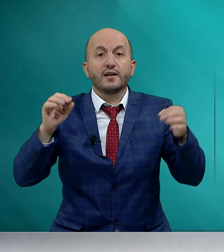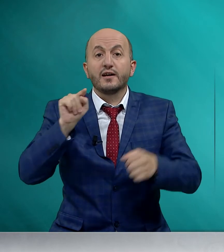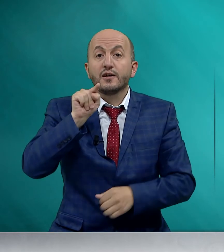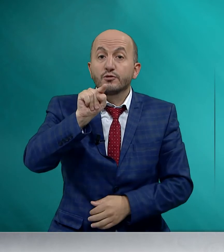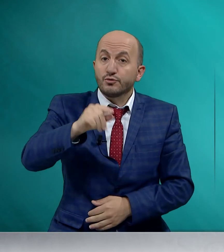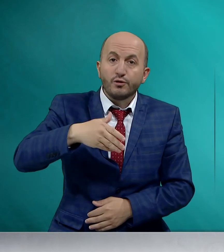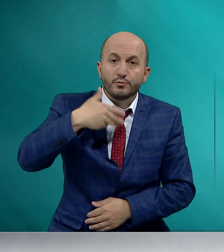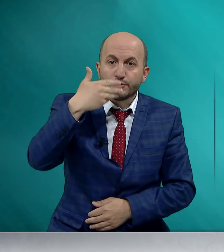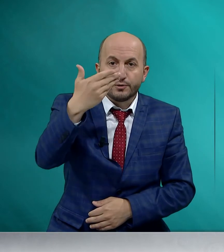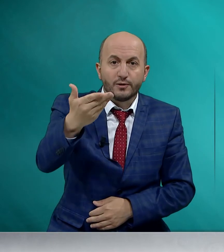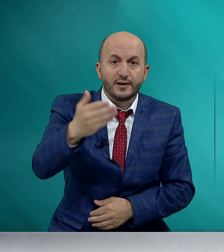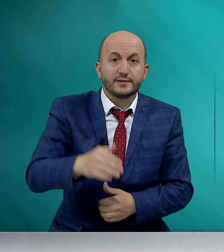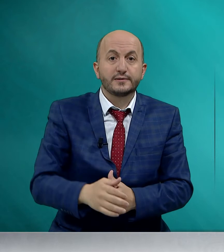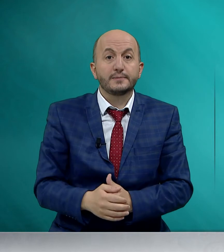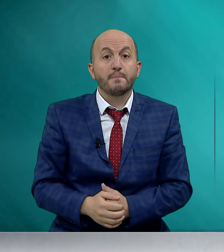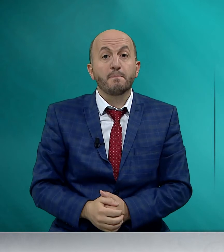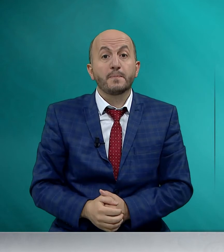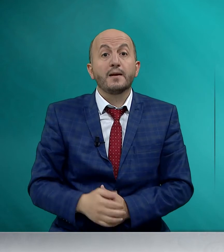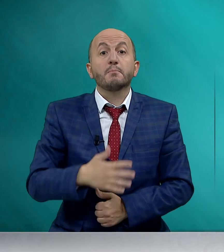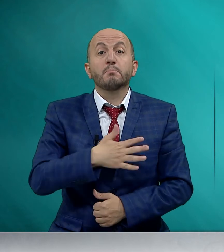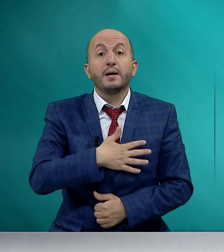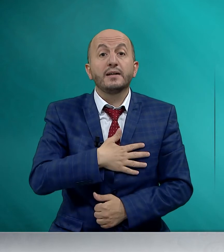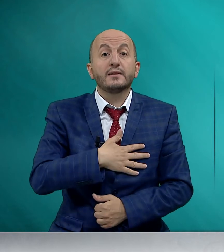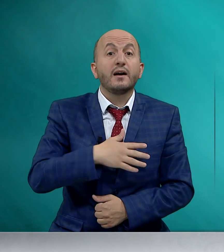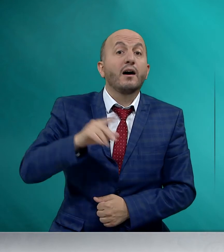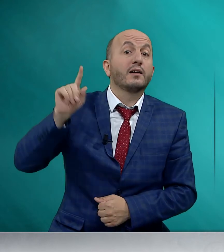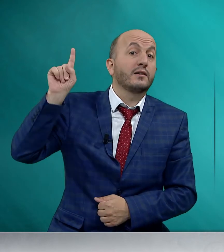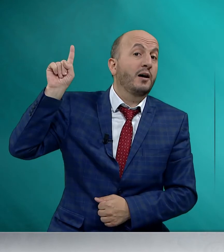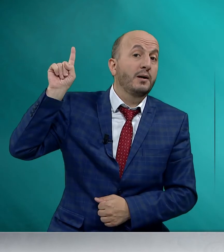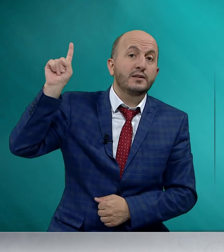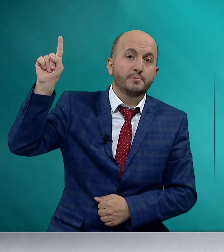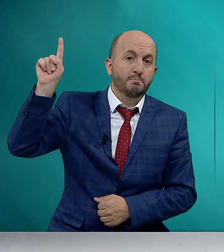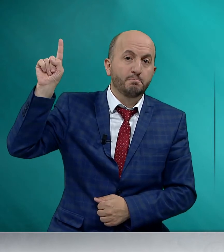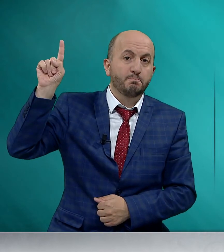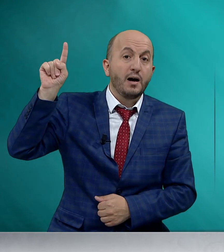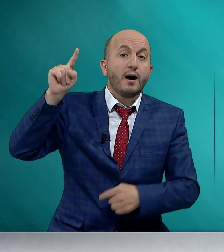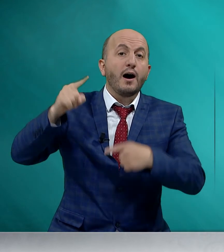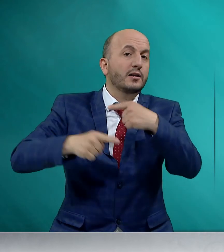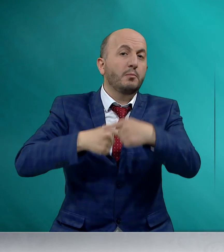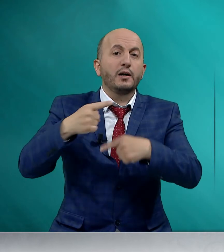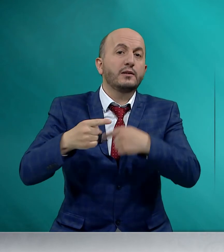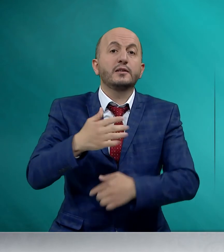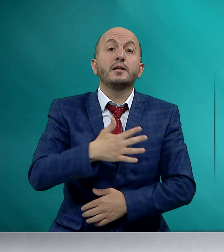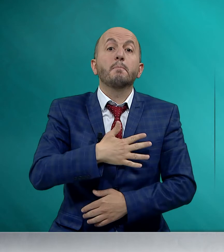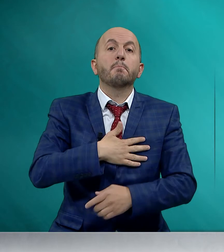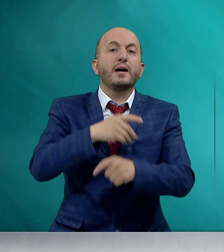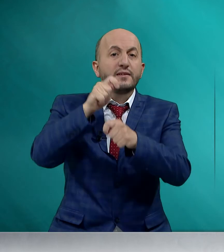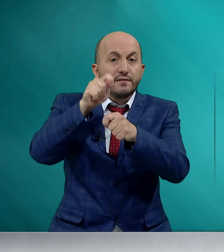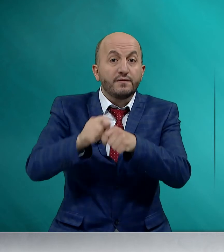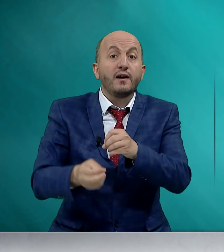şöyle buyuruyorlar. Ben Rahman'ım, akrabalığı ben var